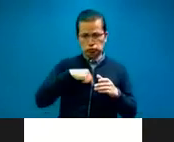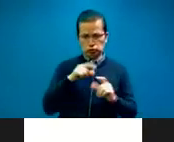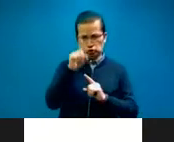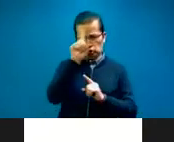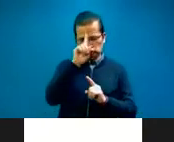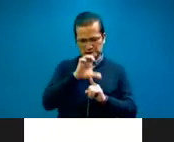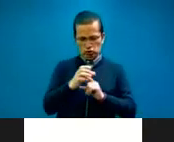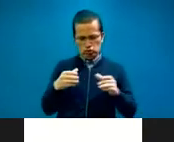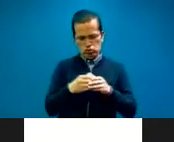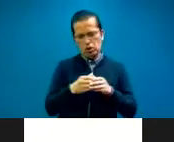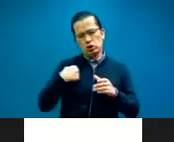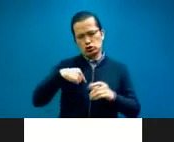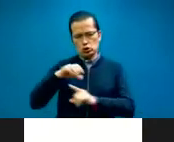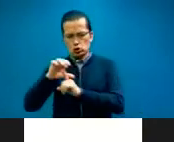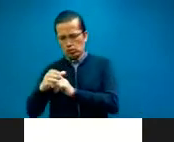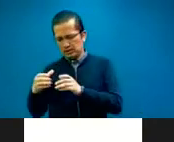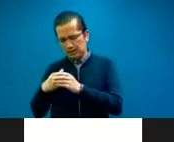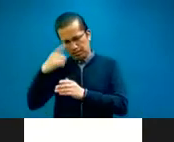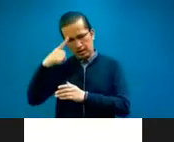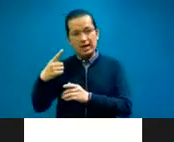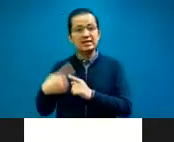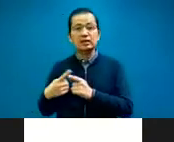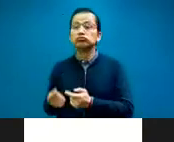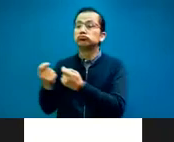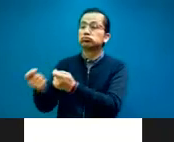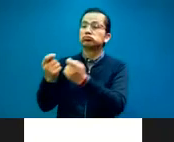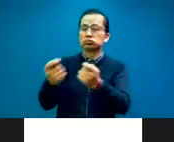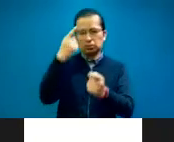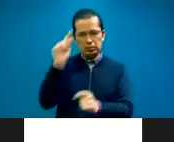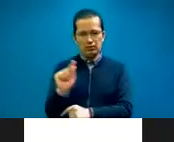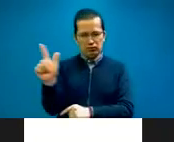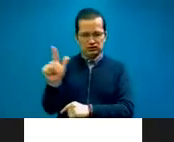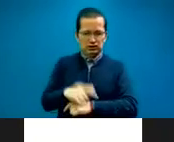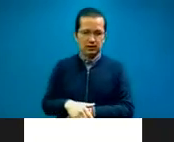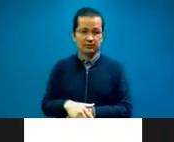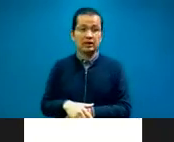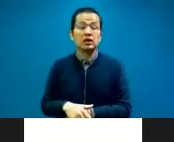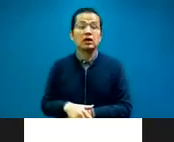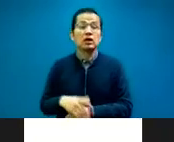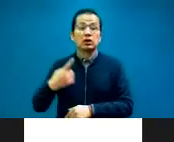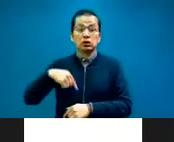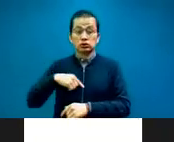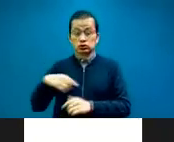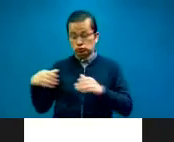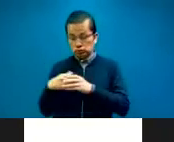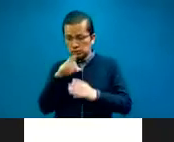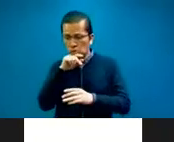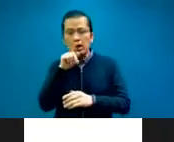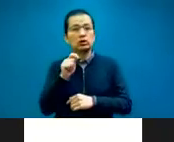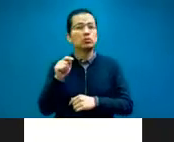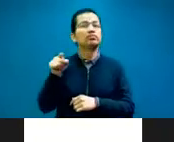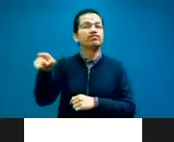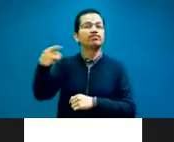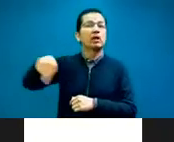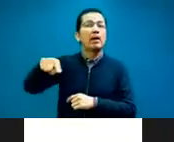presido, que es el Comité de Designación de Peritos Profesionales, la inquietud de los compañeros que trabajan en pharma, en la industria de la traducción